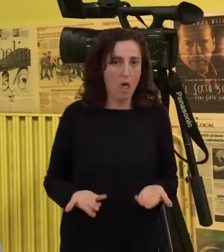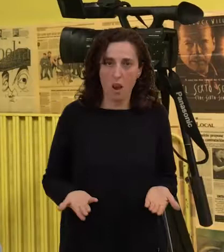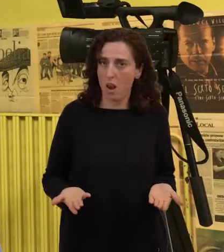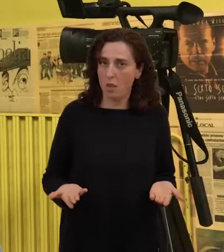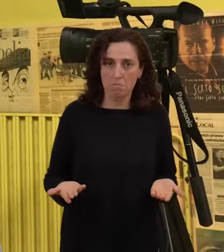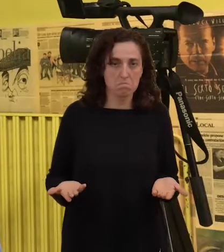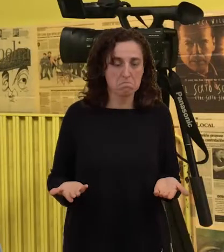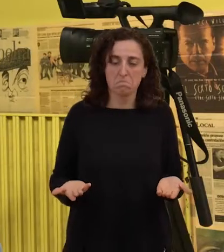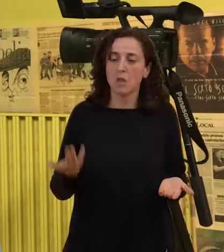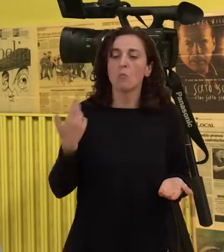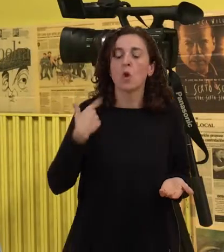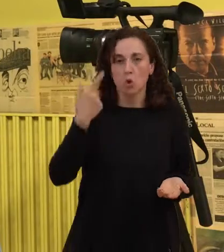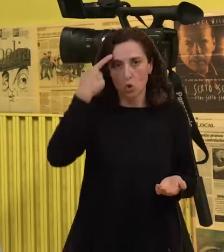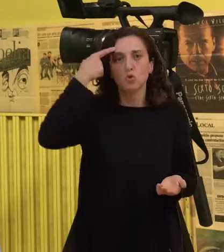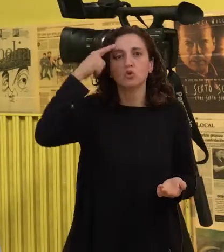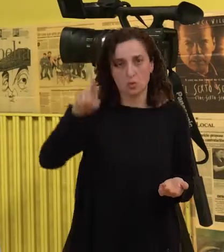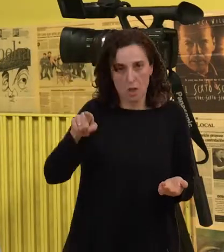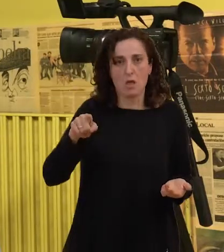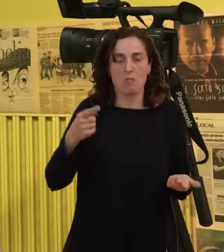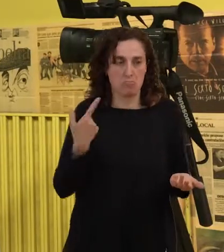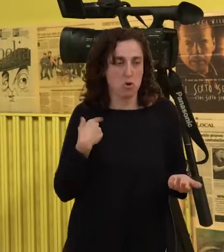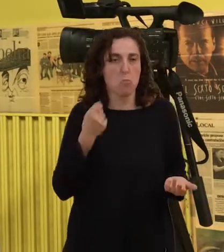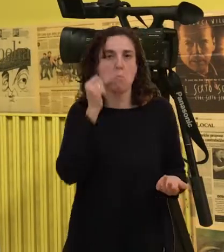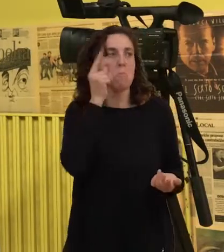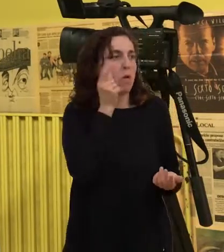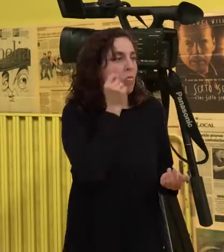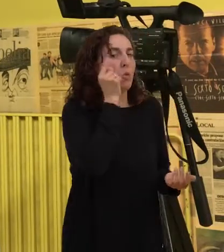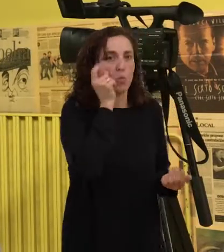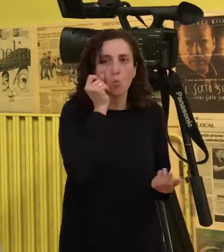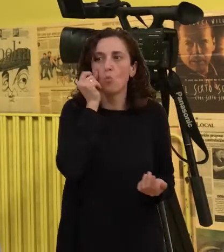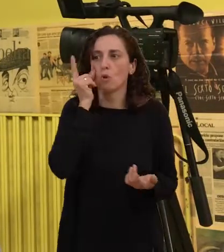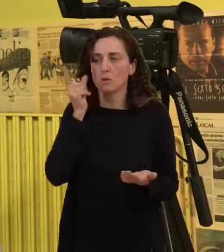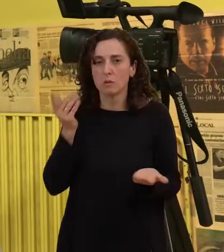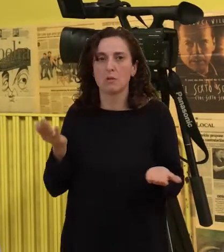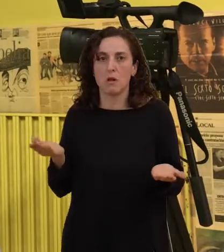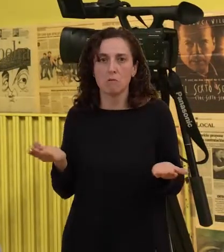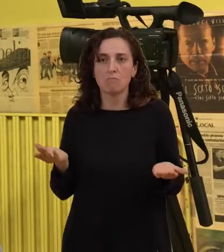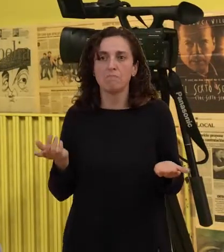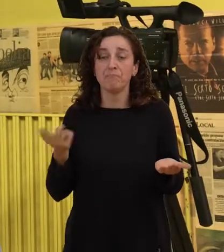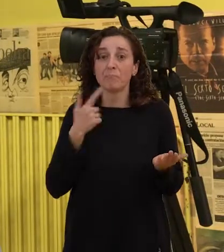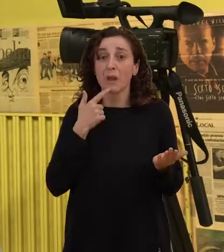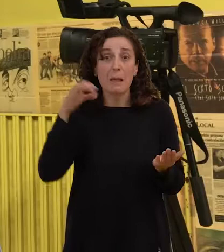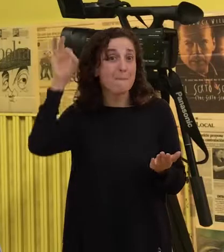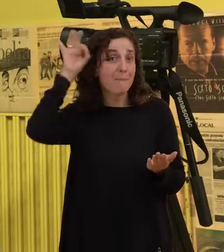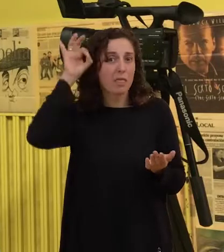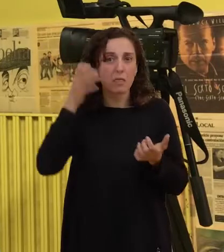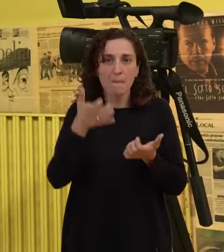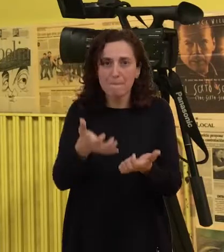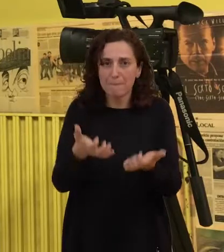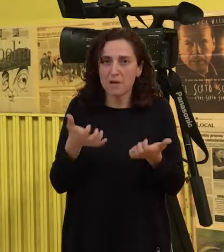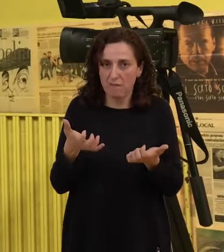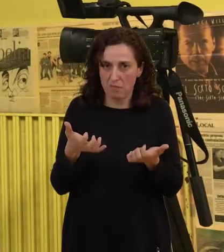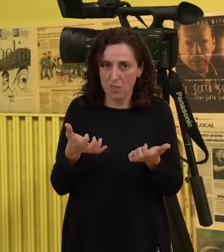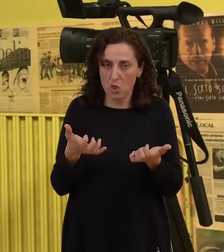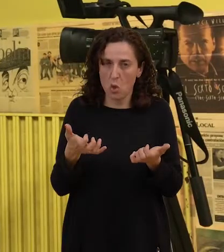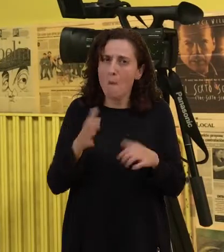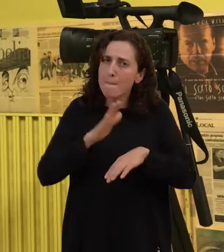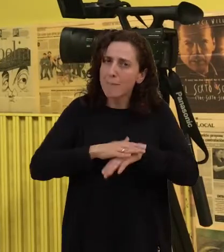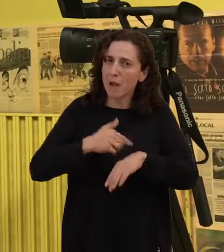sou consciente e me dou conta de que o benefício do implante non foi só